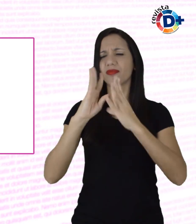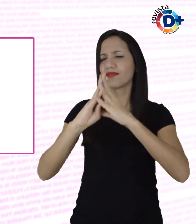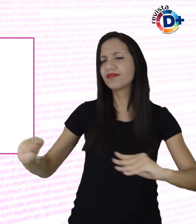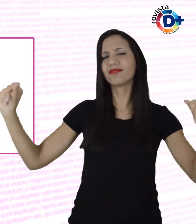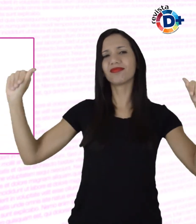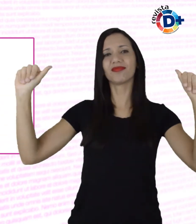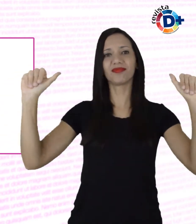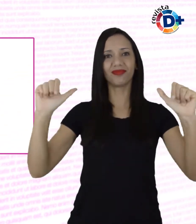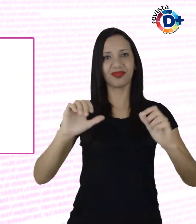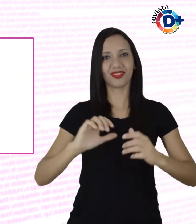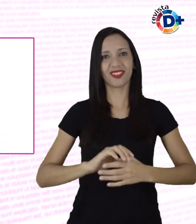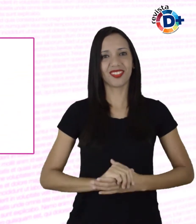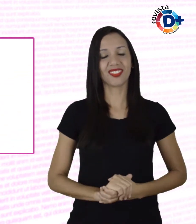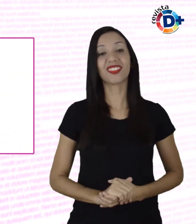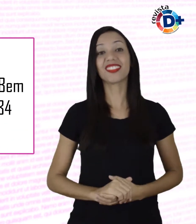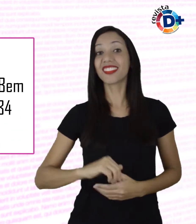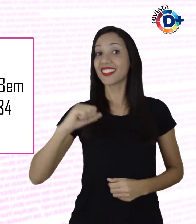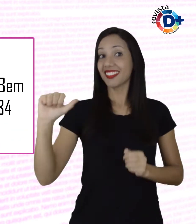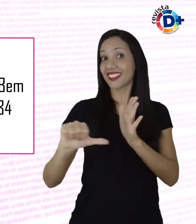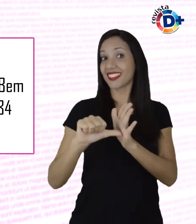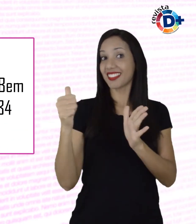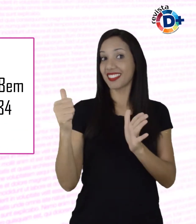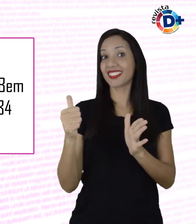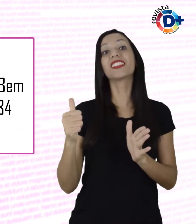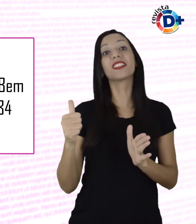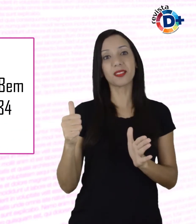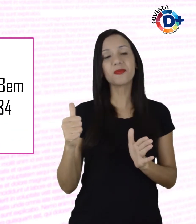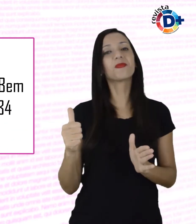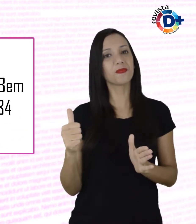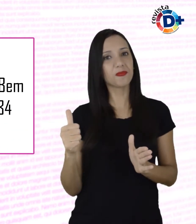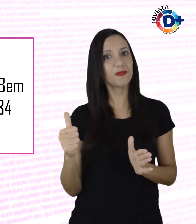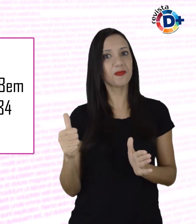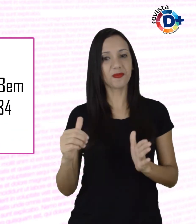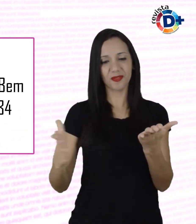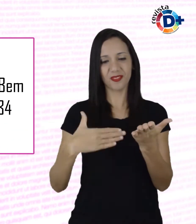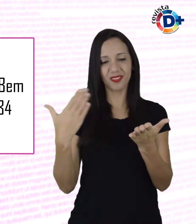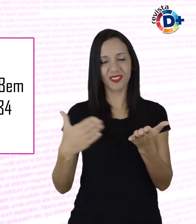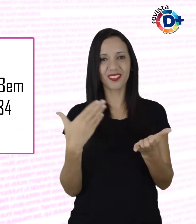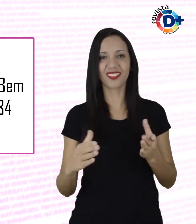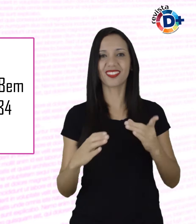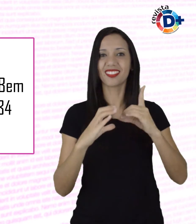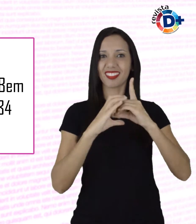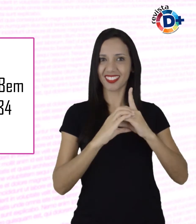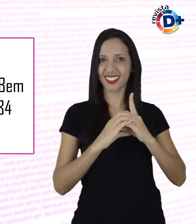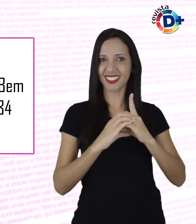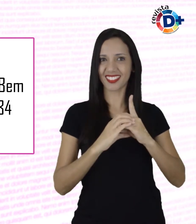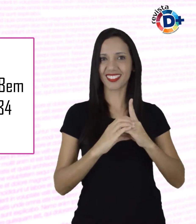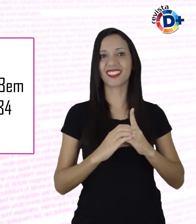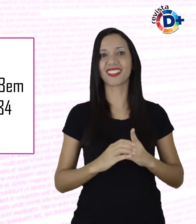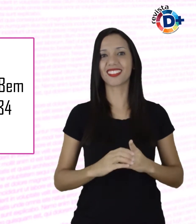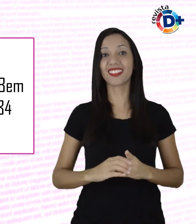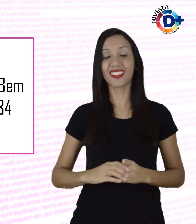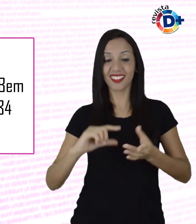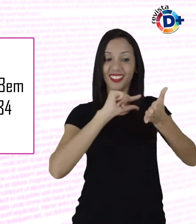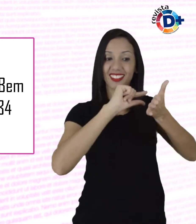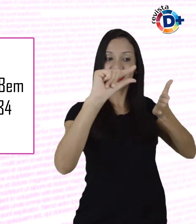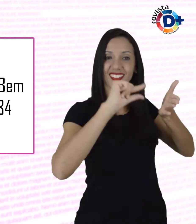Pela primeira vez, na revista Demais, a editoria Viver Bem é um